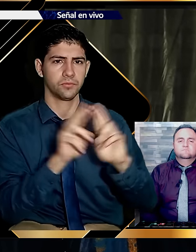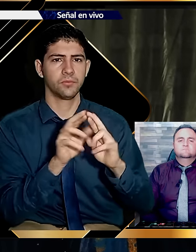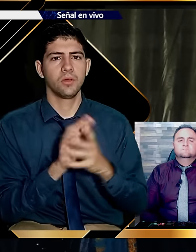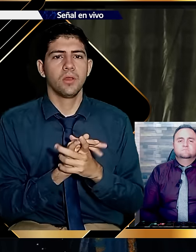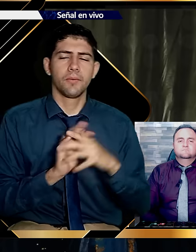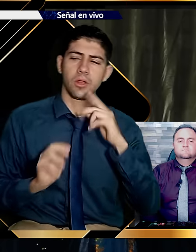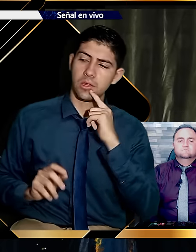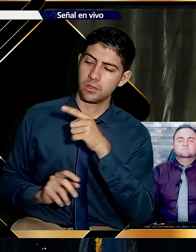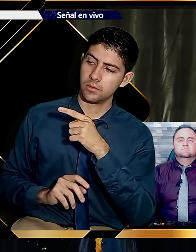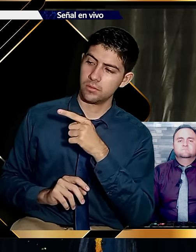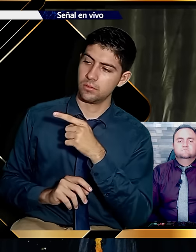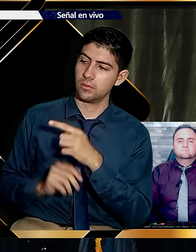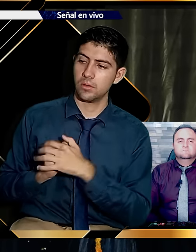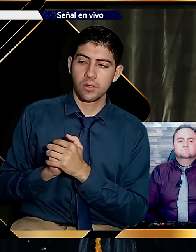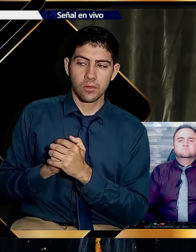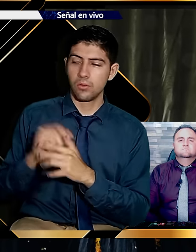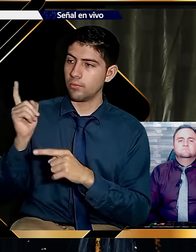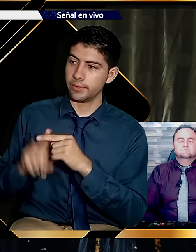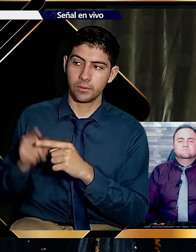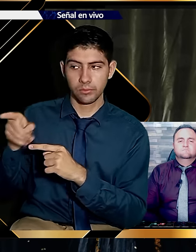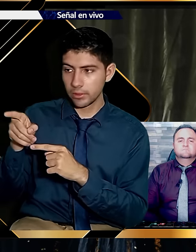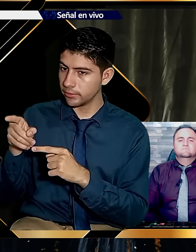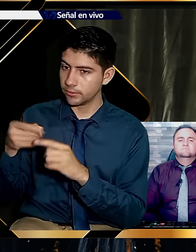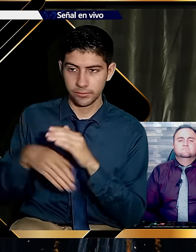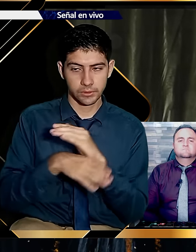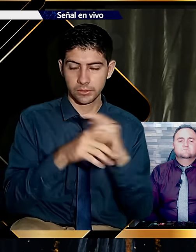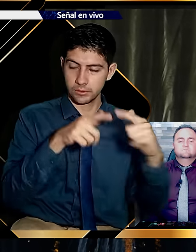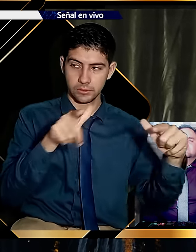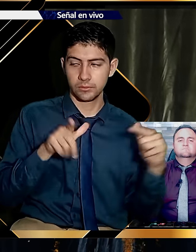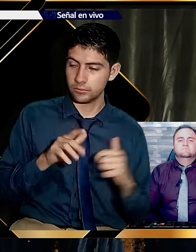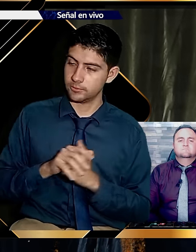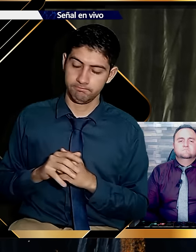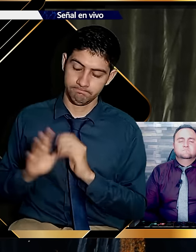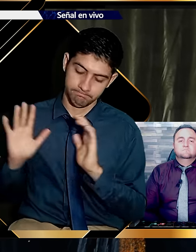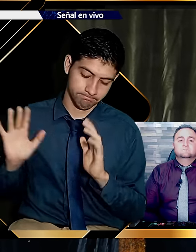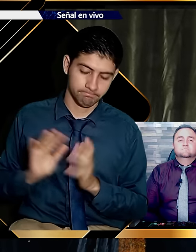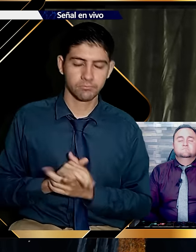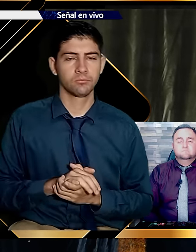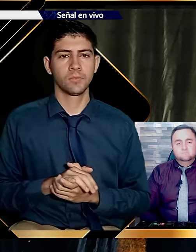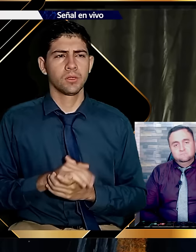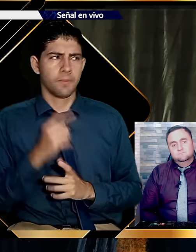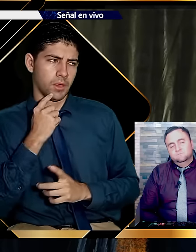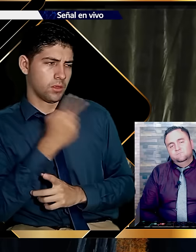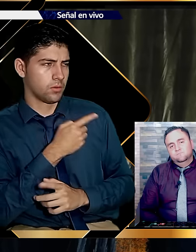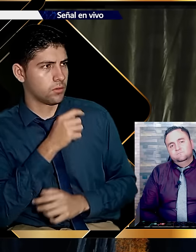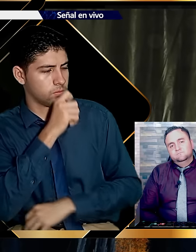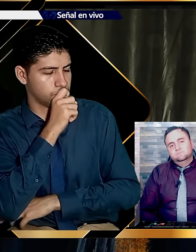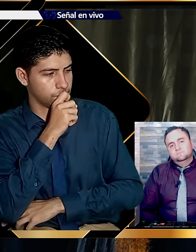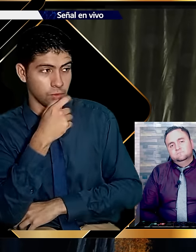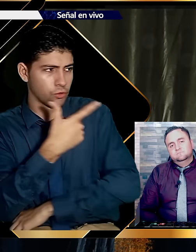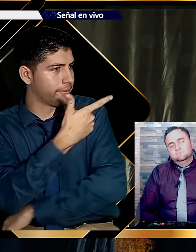Yo lo aprecio mucho. Pero si es de mi parte. Creo que no puede entrar. Porque nos han dicho que no puede entrar. Y entonces.